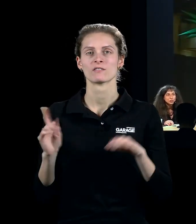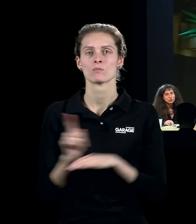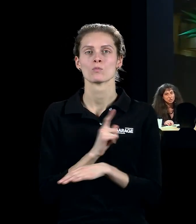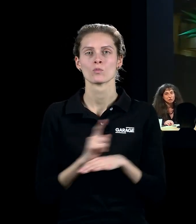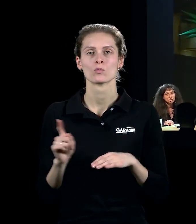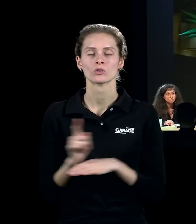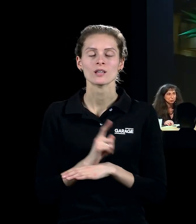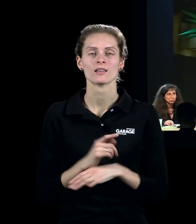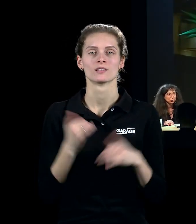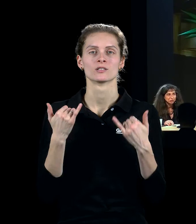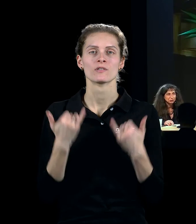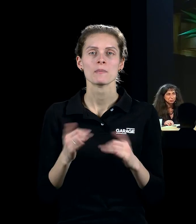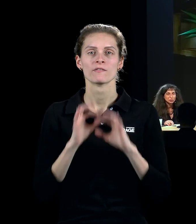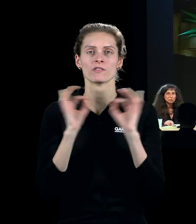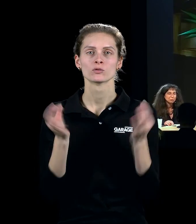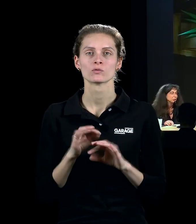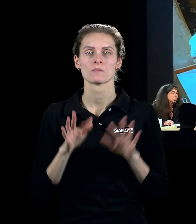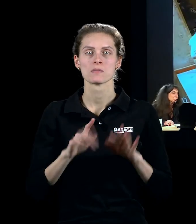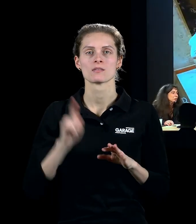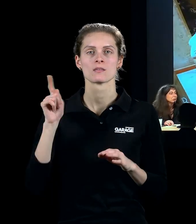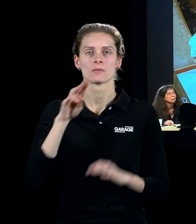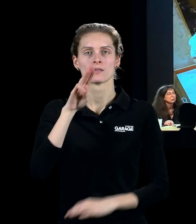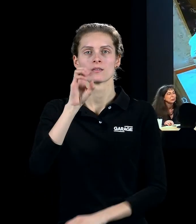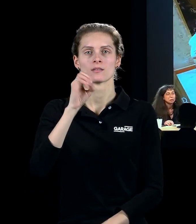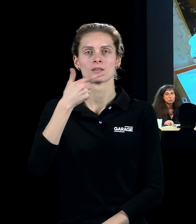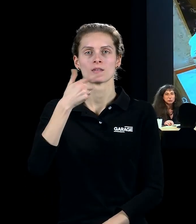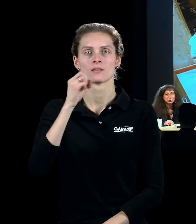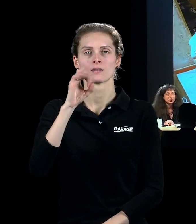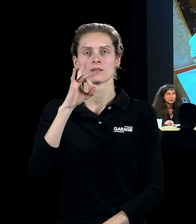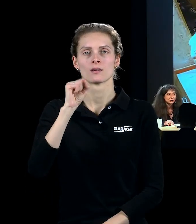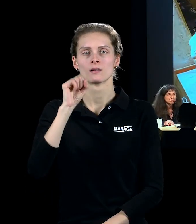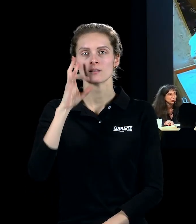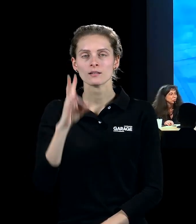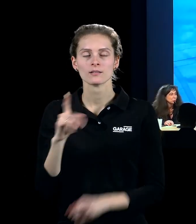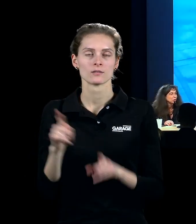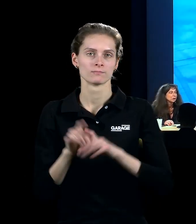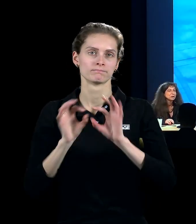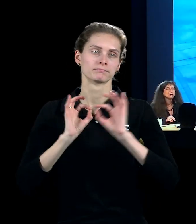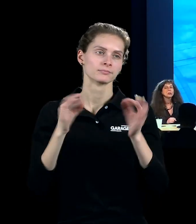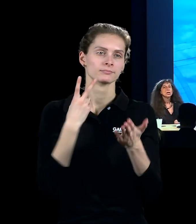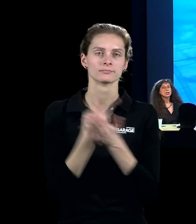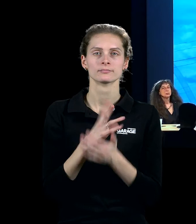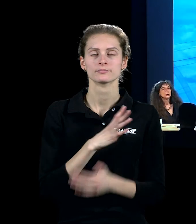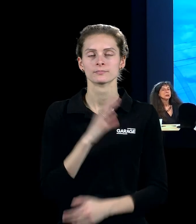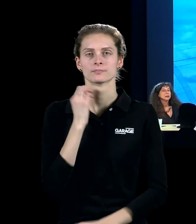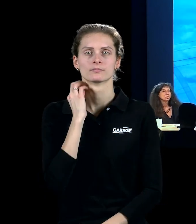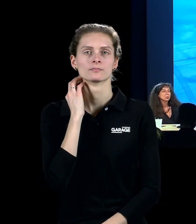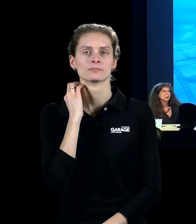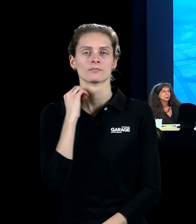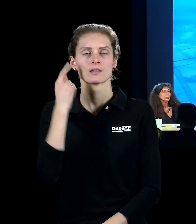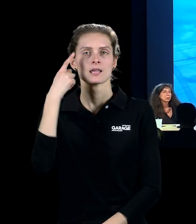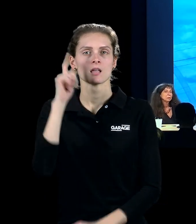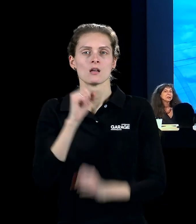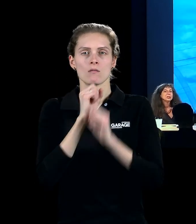искусства Тегерана. Есть там музей современного искусства, и там вот такие вот эти прекрасные работы тоже показывают. Вот идеи